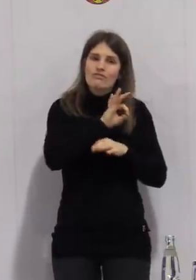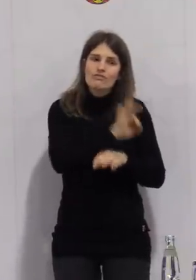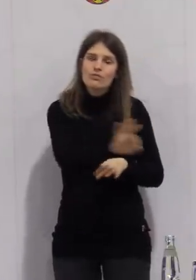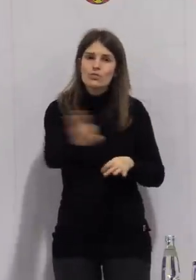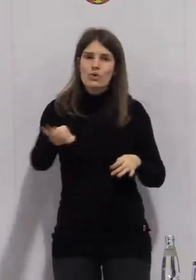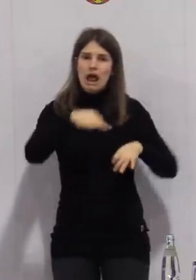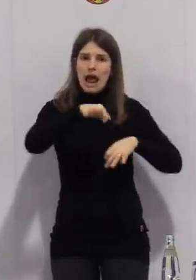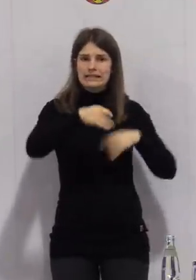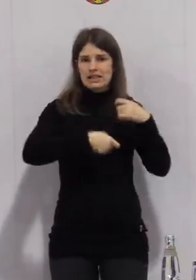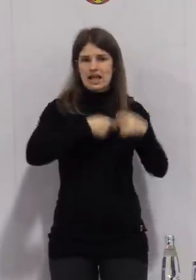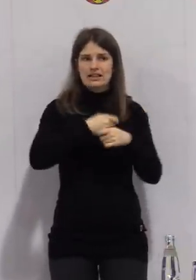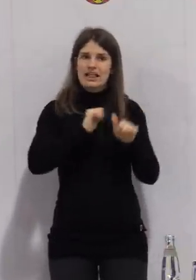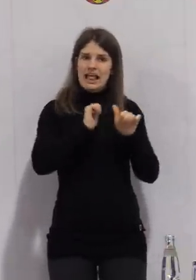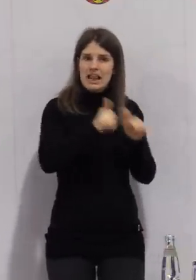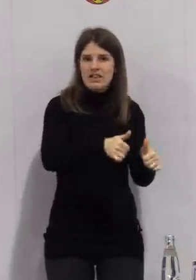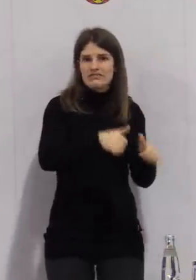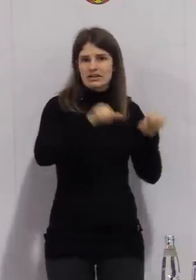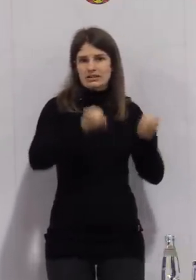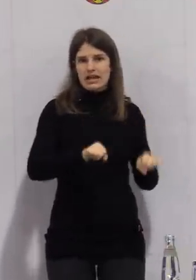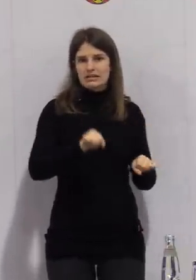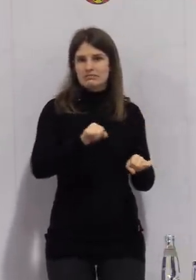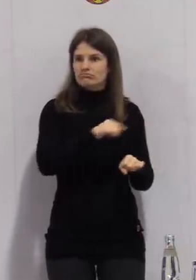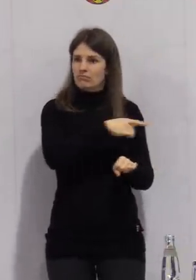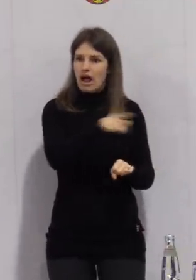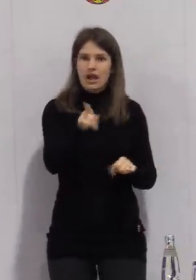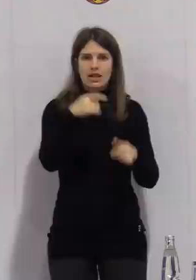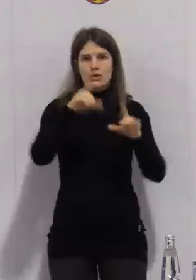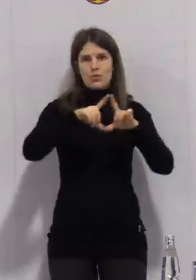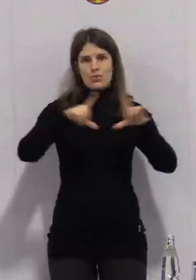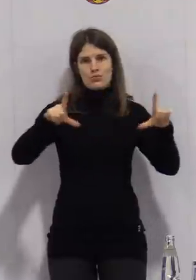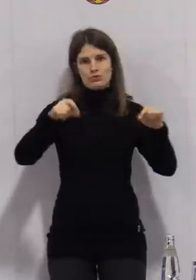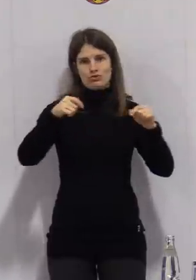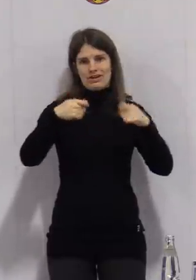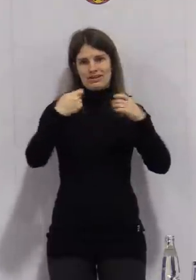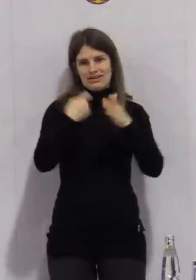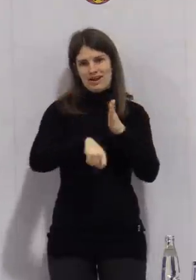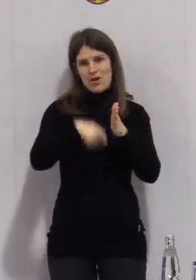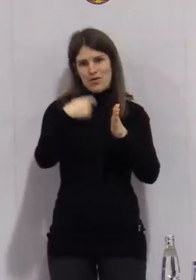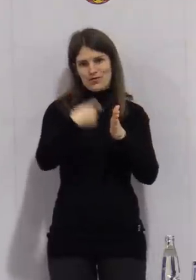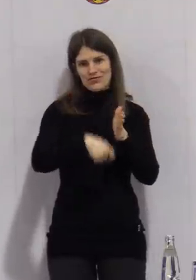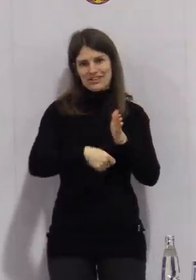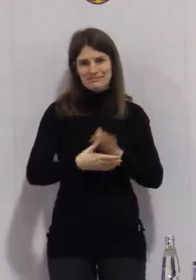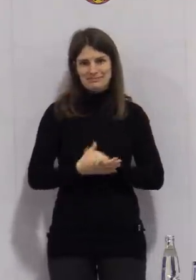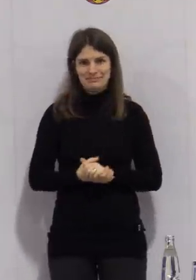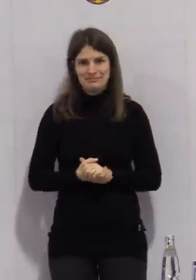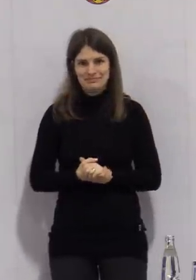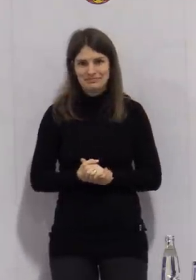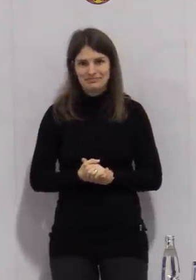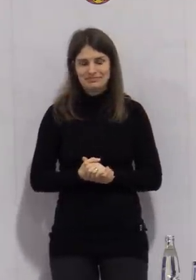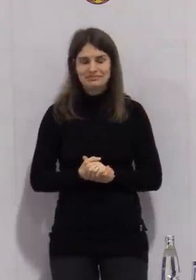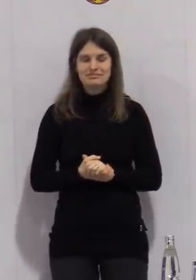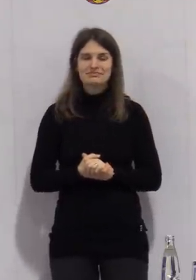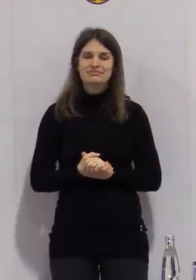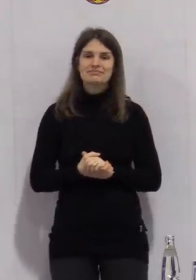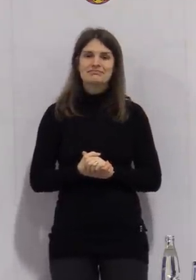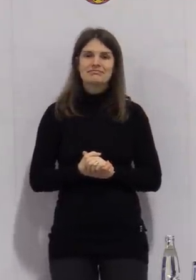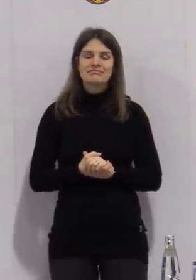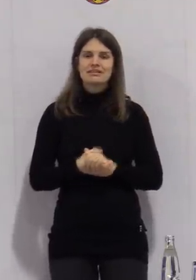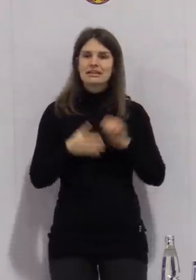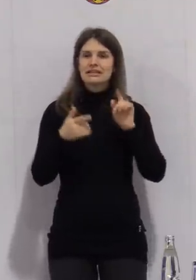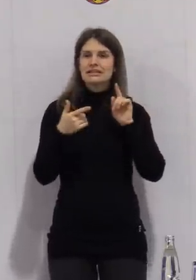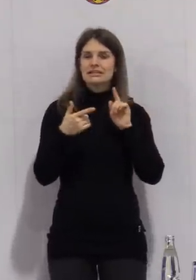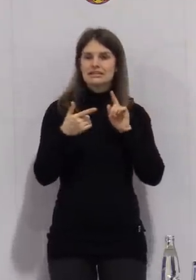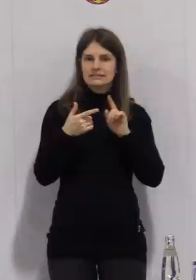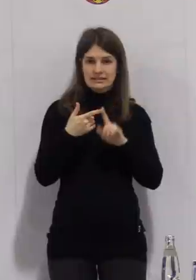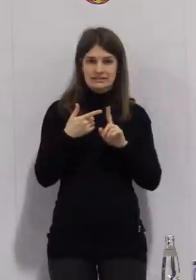diese Weise vielleicht auch aktiv mit, unseren Einzelhandel ein kleines bisschen zu stabilisieren. Das Zweite ist, an diesem Gespräch